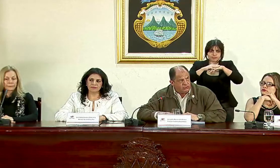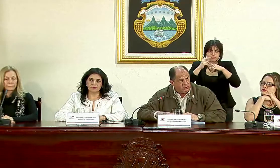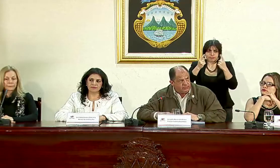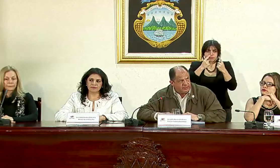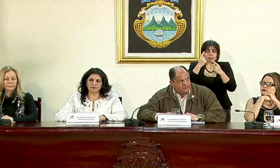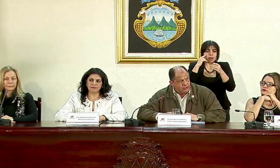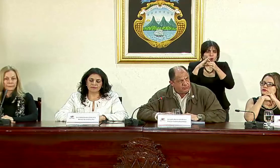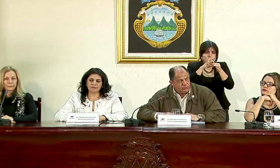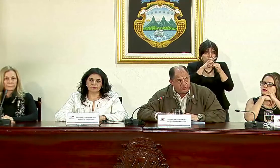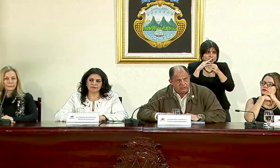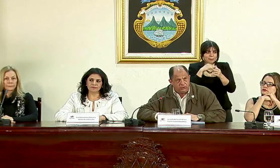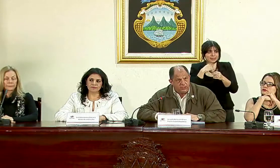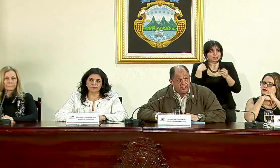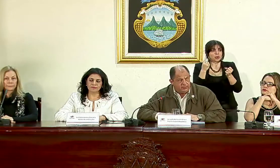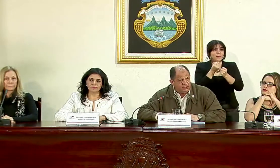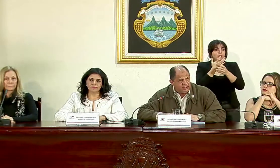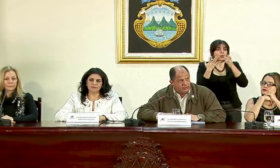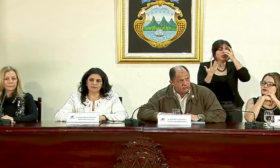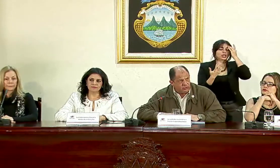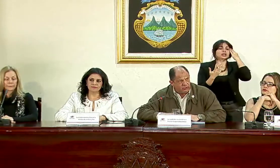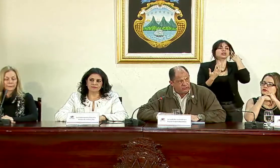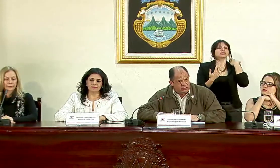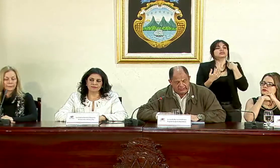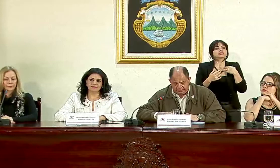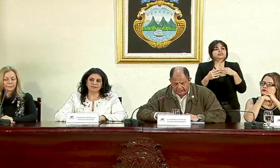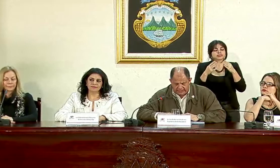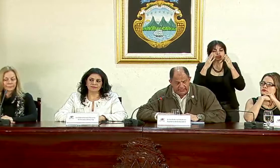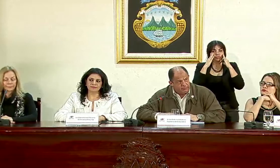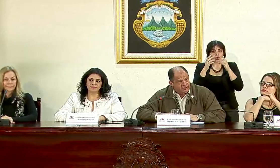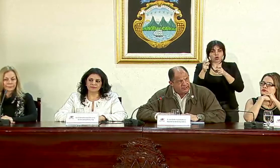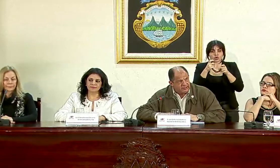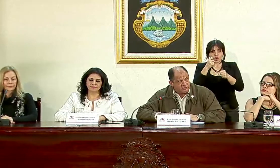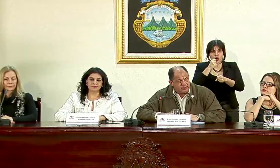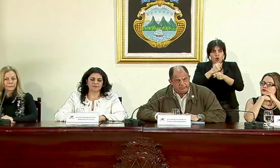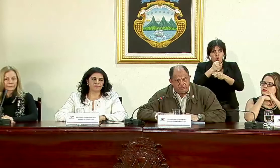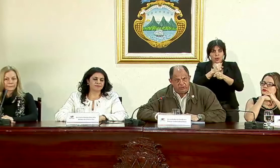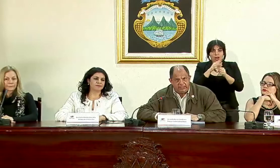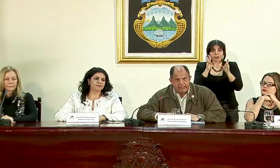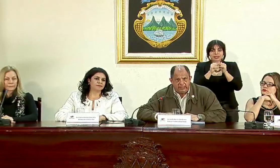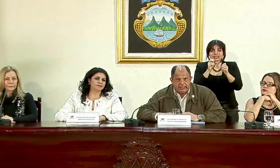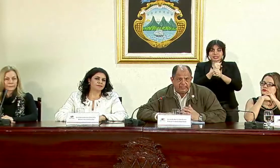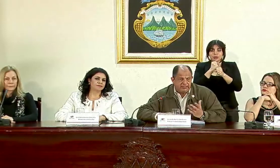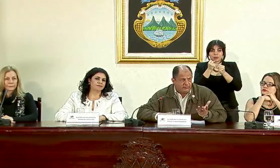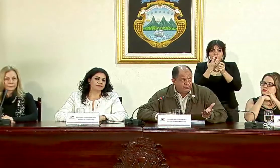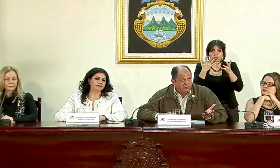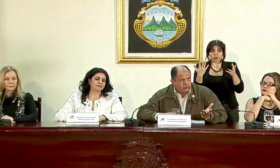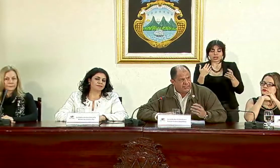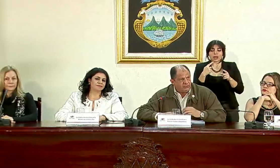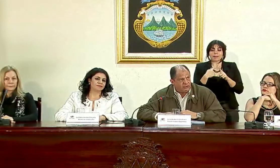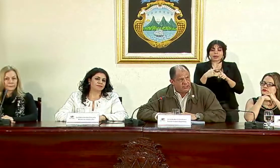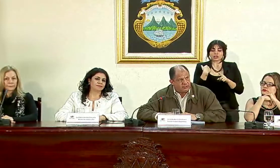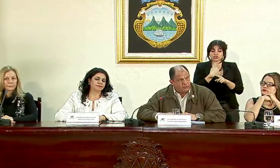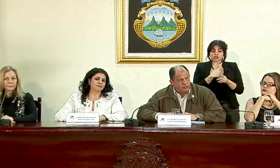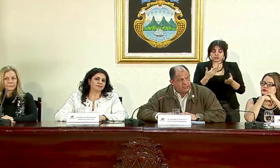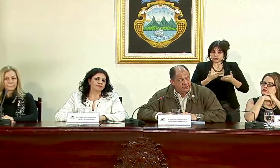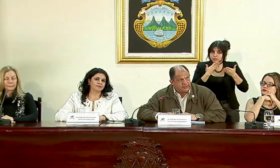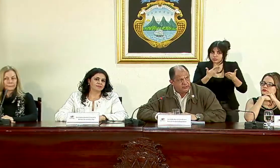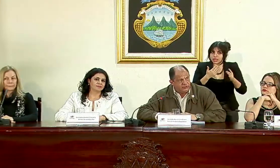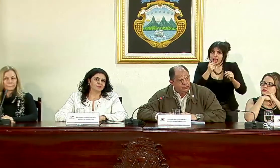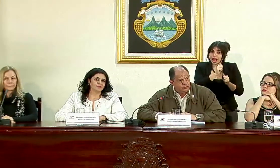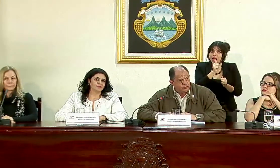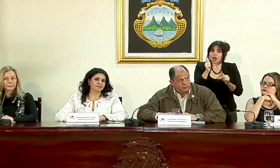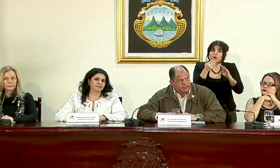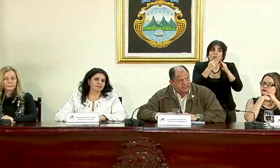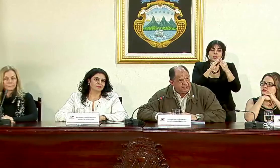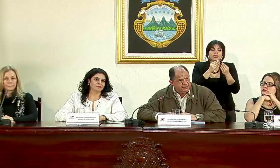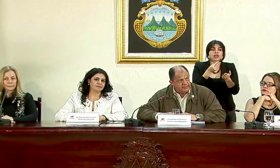coordinación con el ministerio público la policía de control de drogas y la policía de seguridad pública y estamos dotando a las comunidades